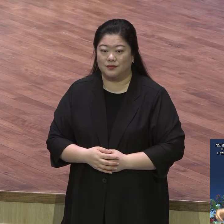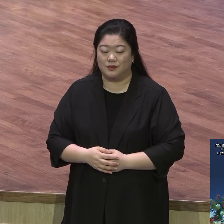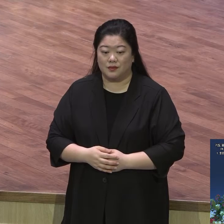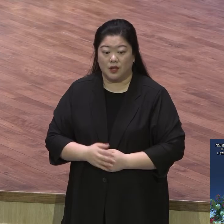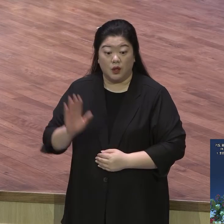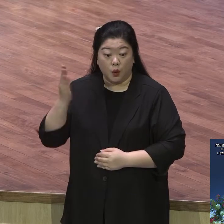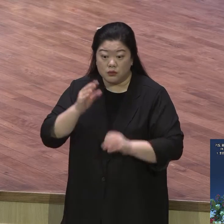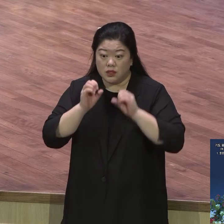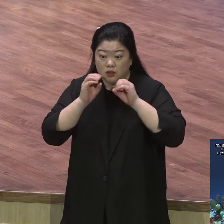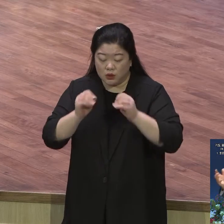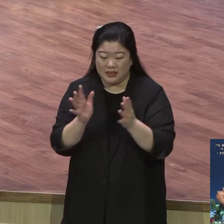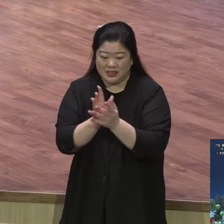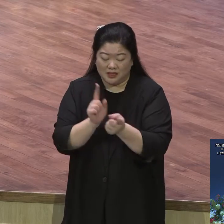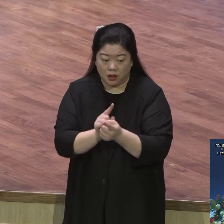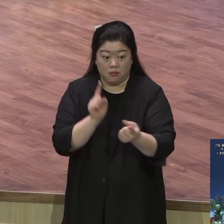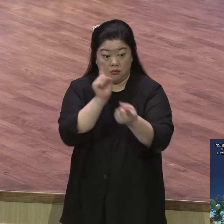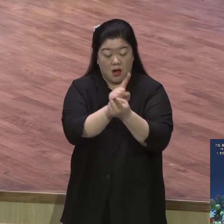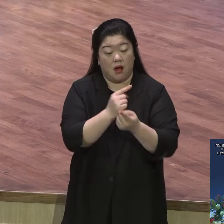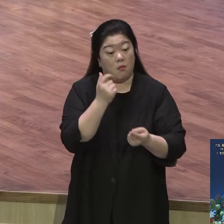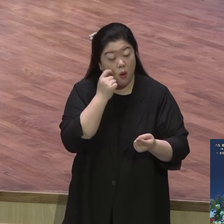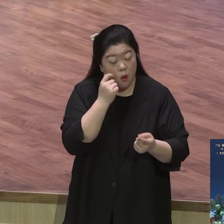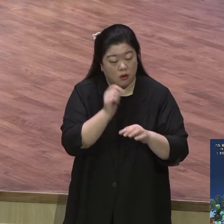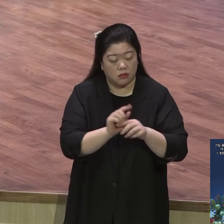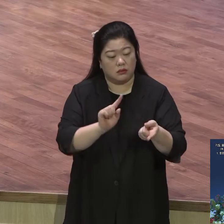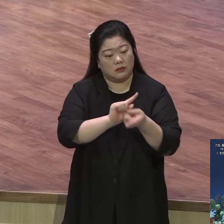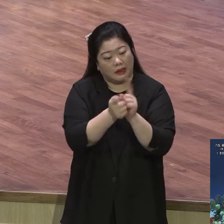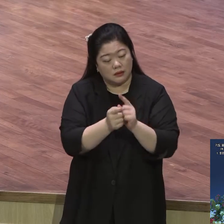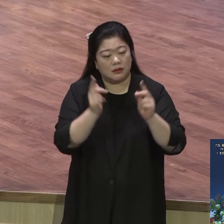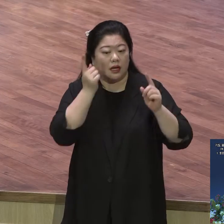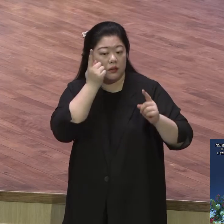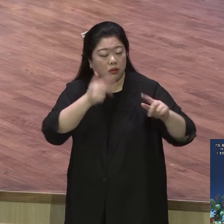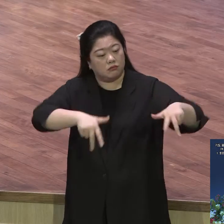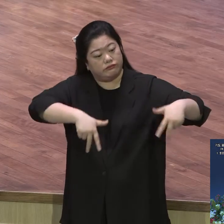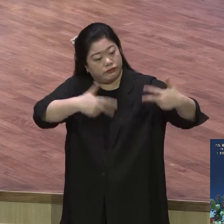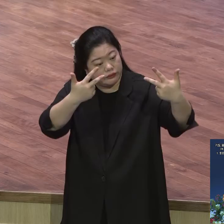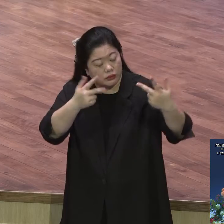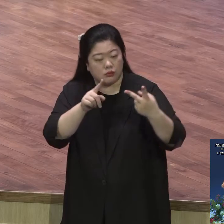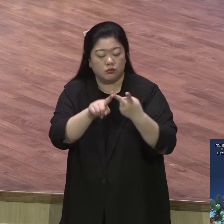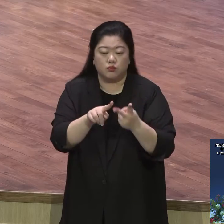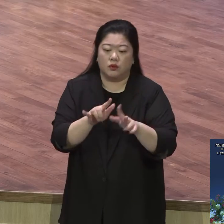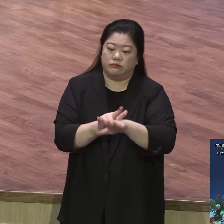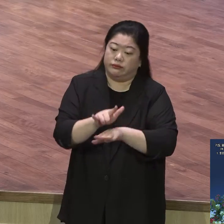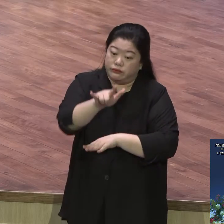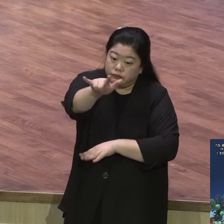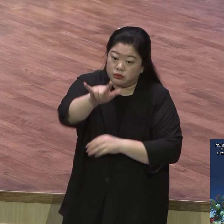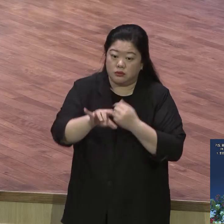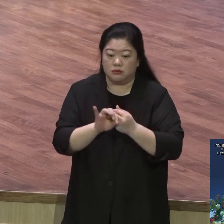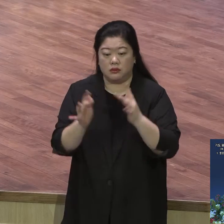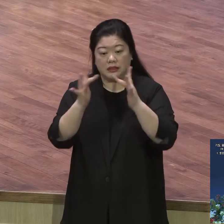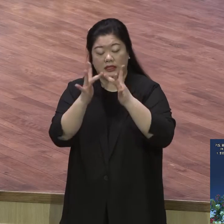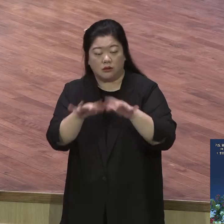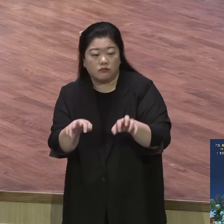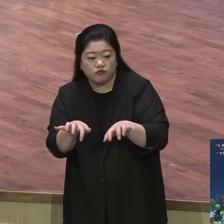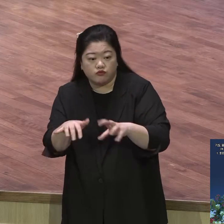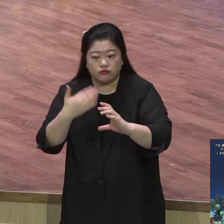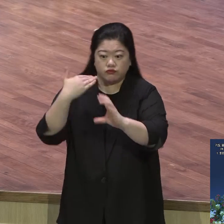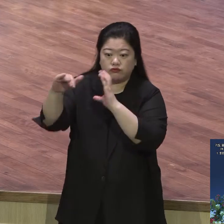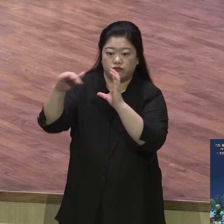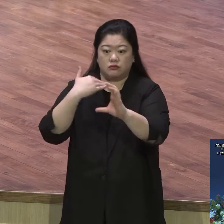핸드폰 시대 얼마나 엄청나게 할 수 있냐 그러니까 성령시대 지금 어느 시대냐